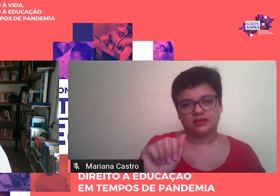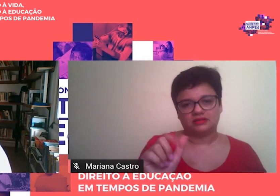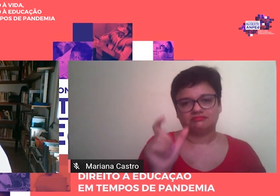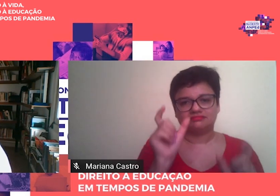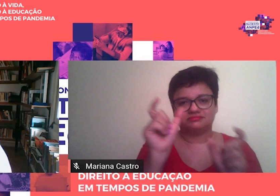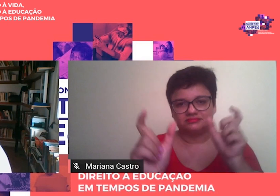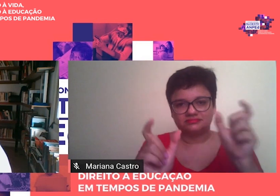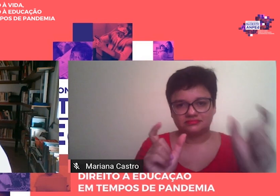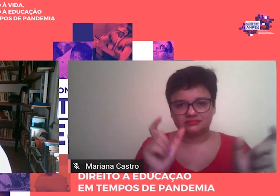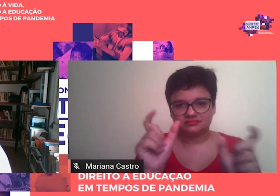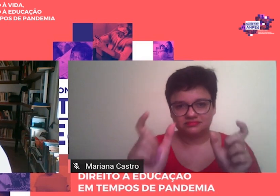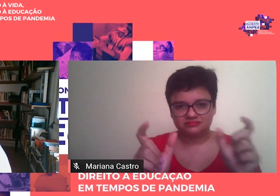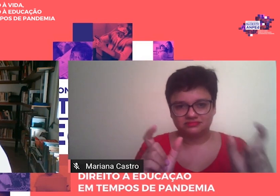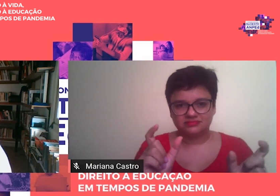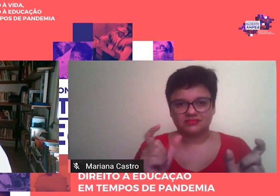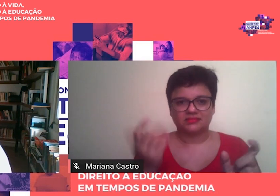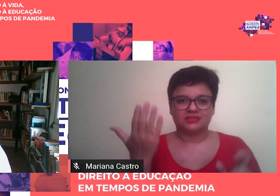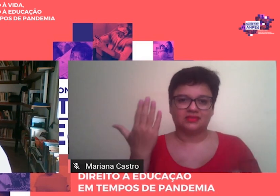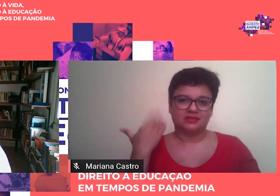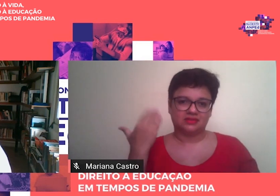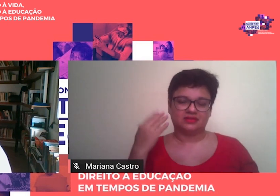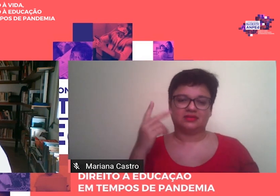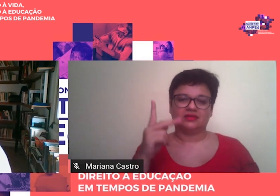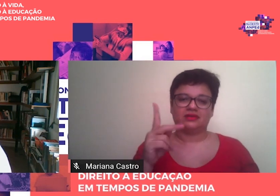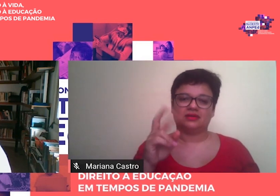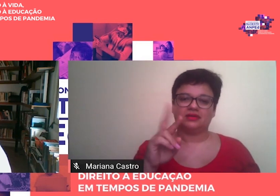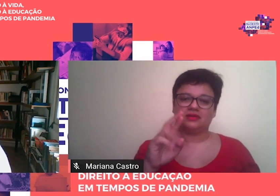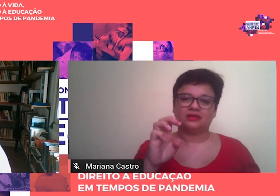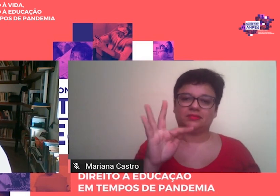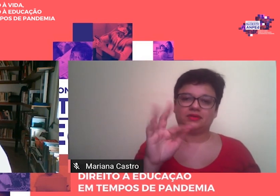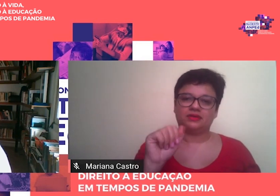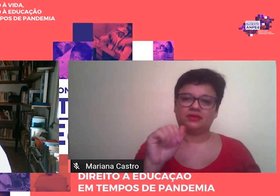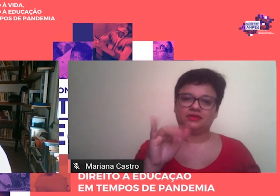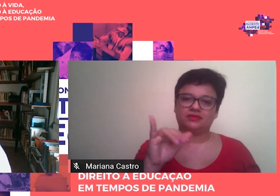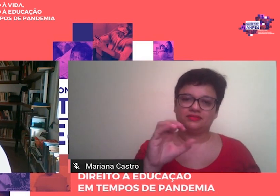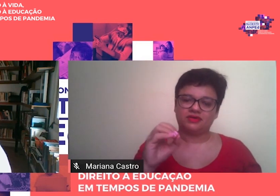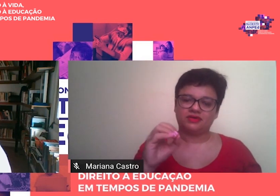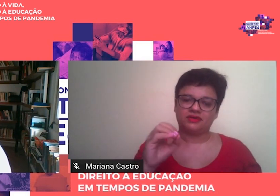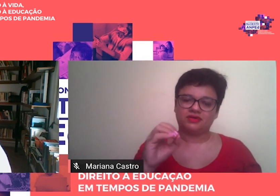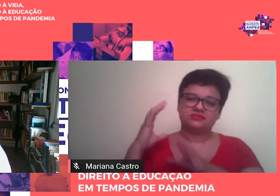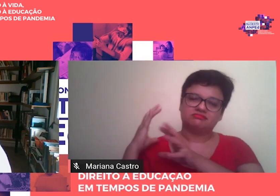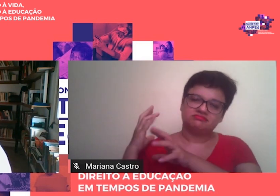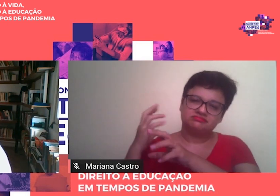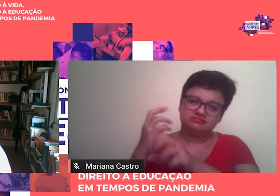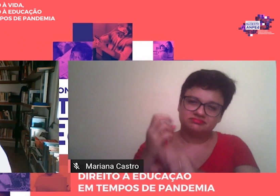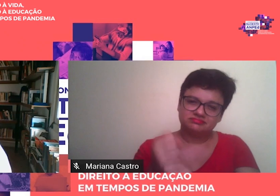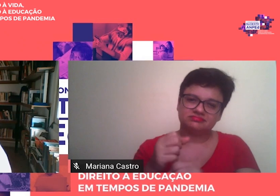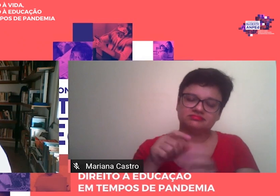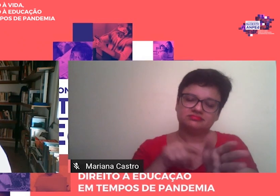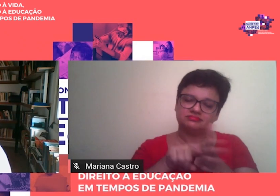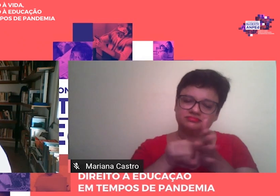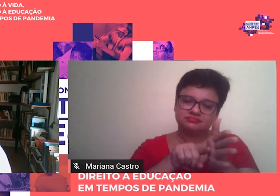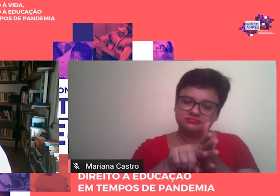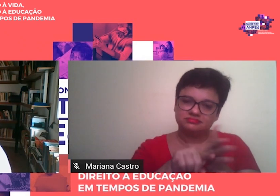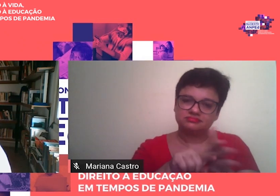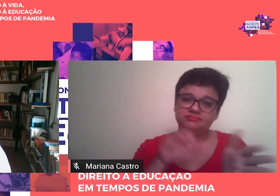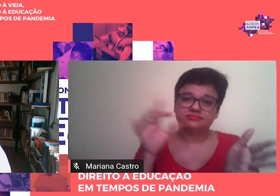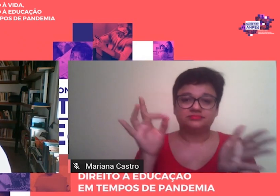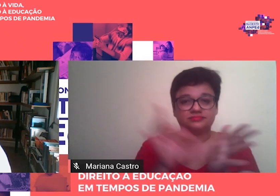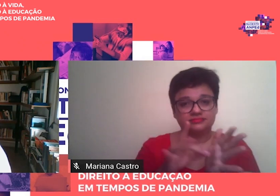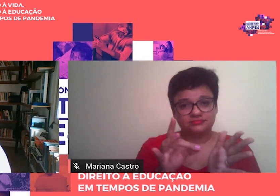prefácios eu procurava nas novas edições fazer a revisão, então, na verdade, seria